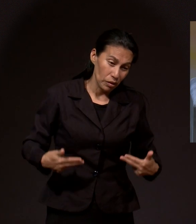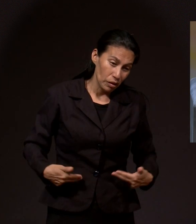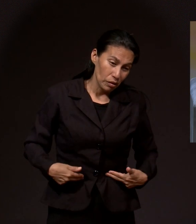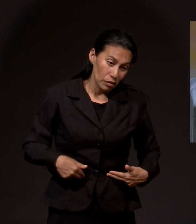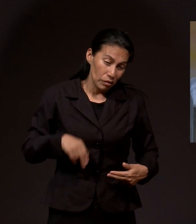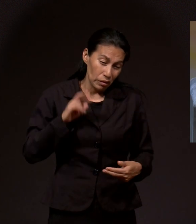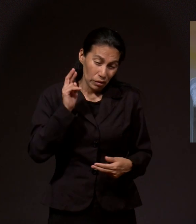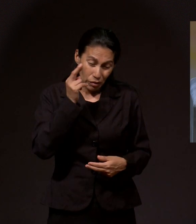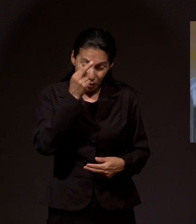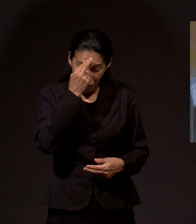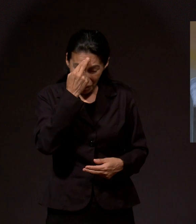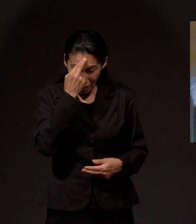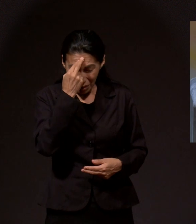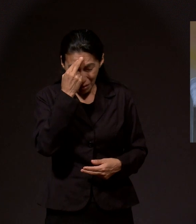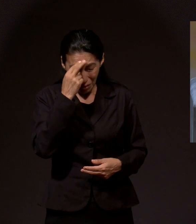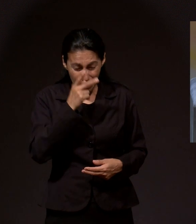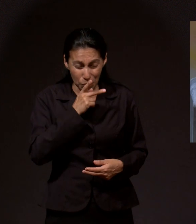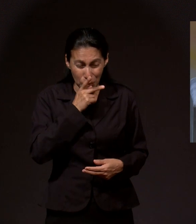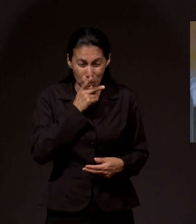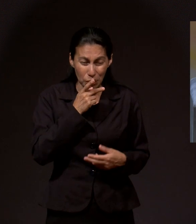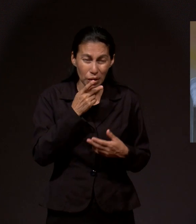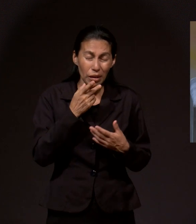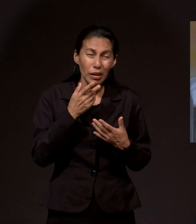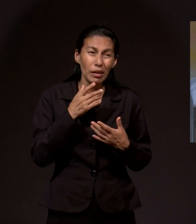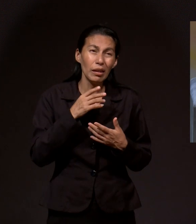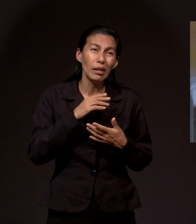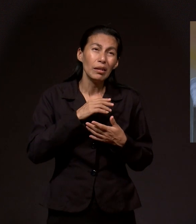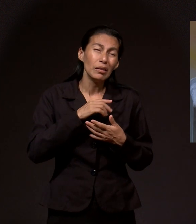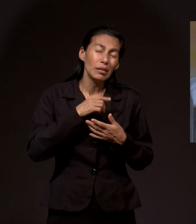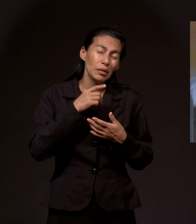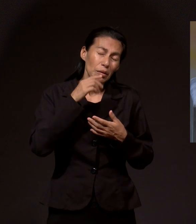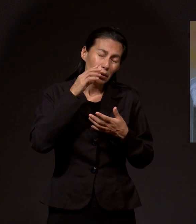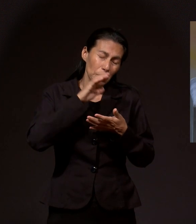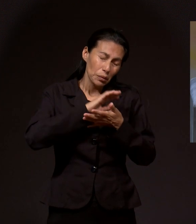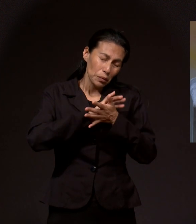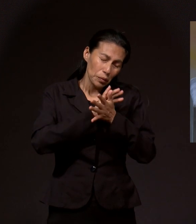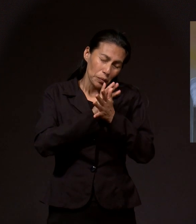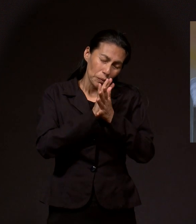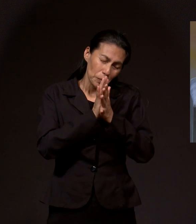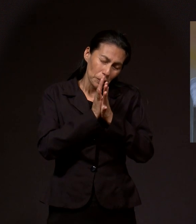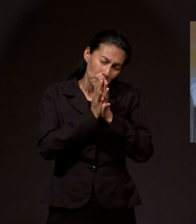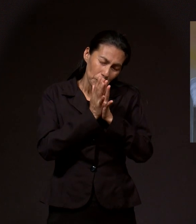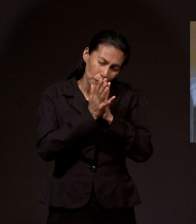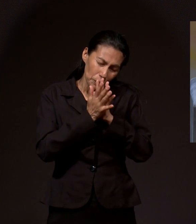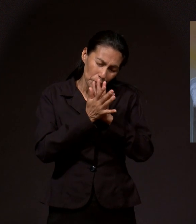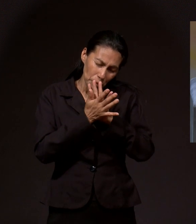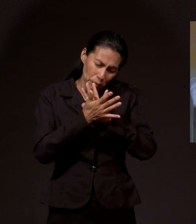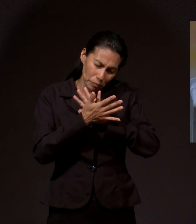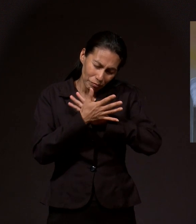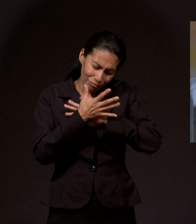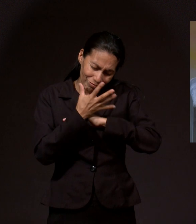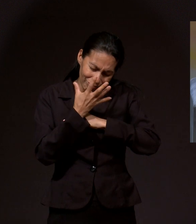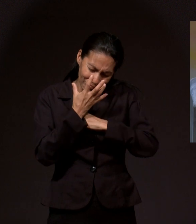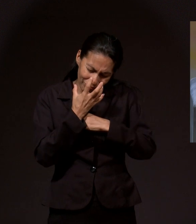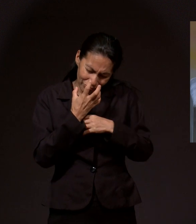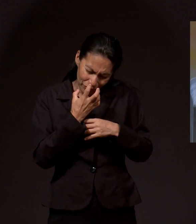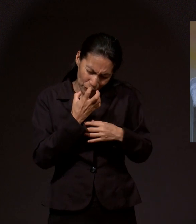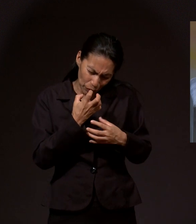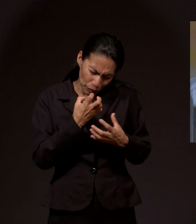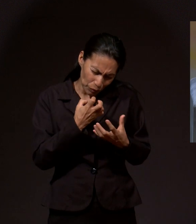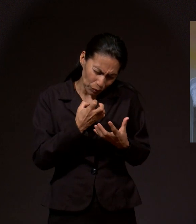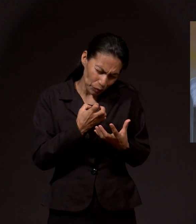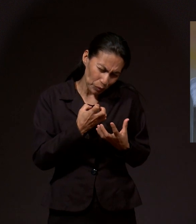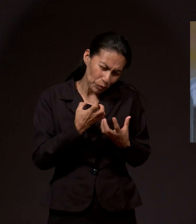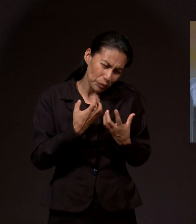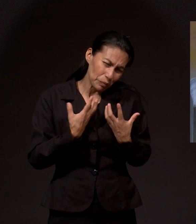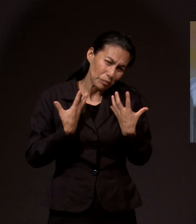humano. Está reciente. Y me llené de mucha tristeza. Y llegó un momento en el que pensé, yo